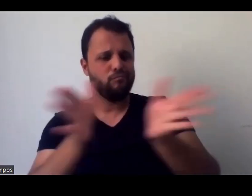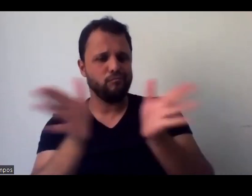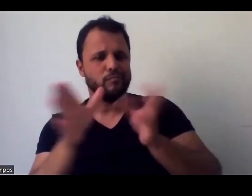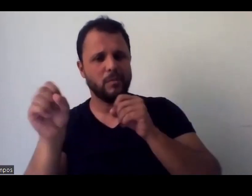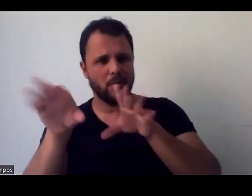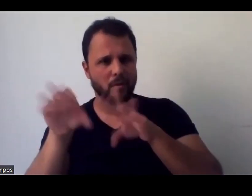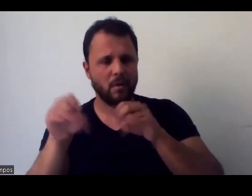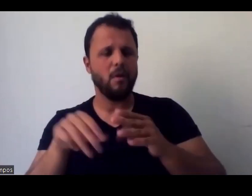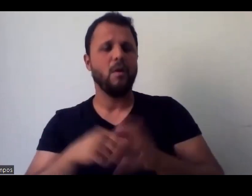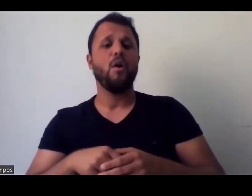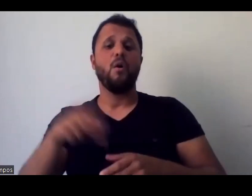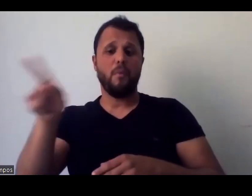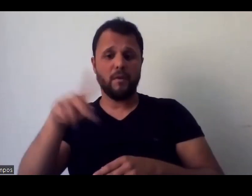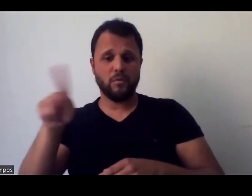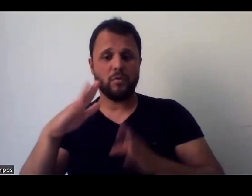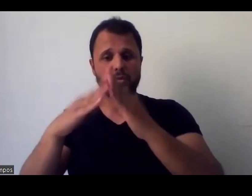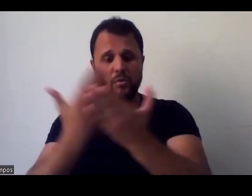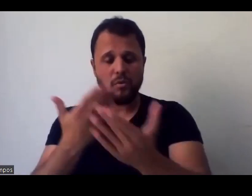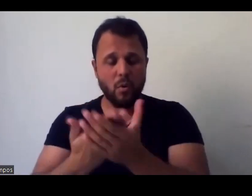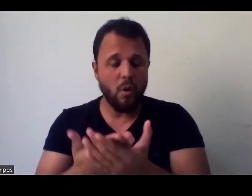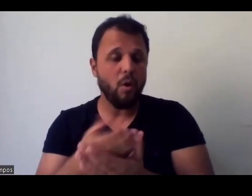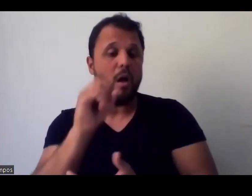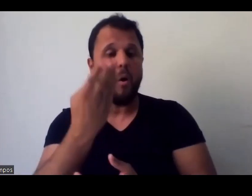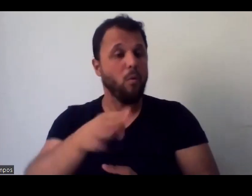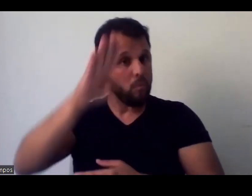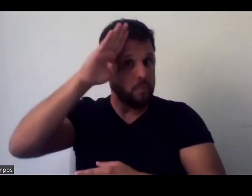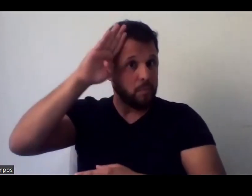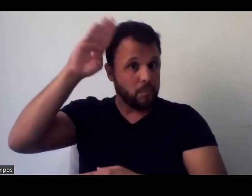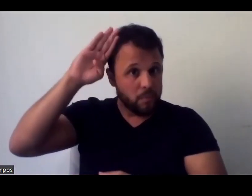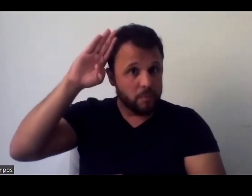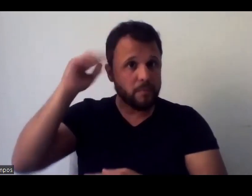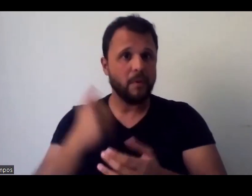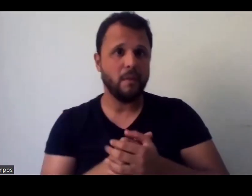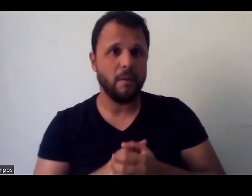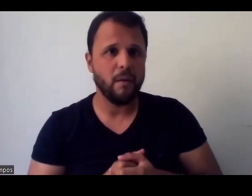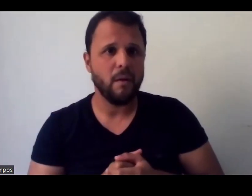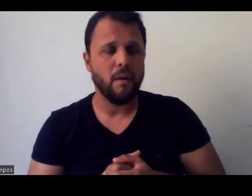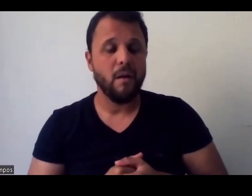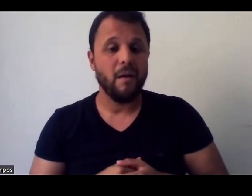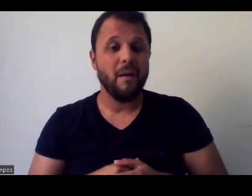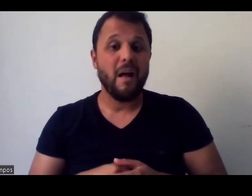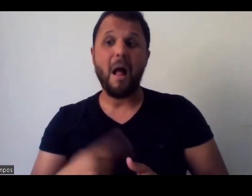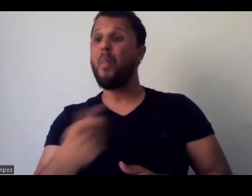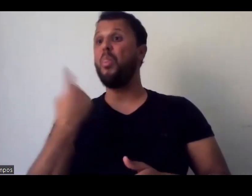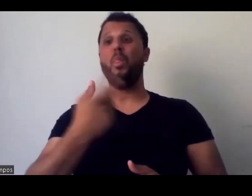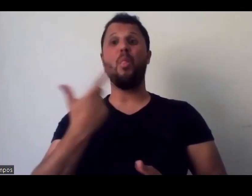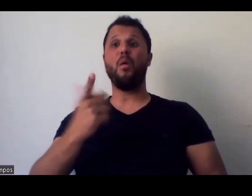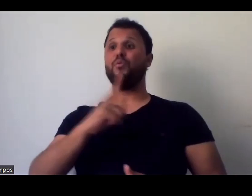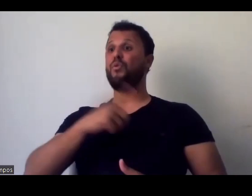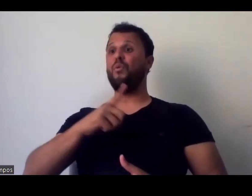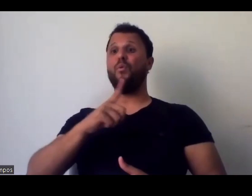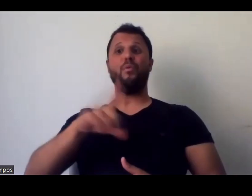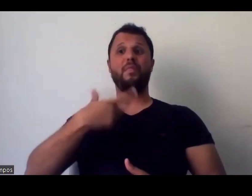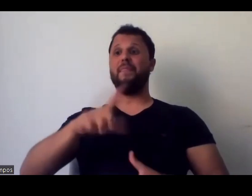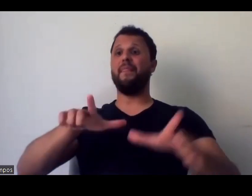universitários, que ainda trabalham na chave da educação especial, muitas vezes, falam assim, ah, mas a gente não tem formação, ah, mas não tem isso, mas não tem